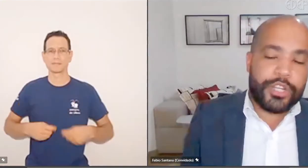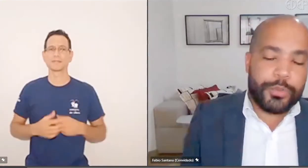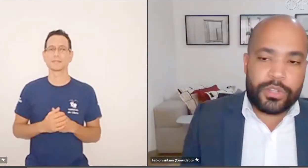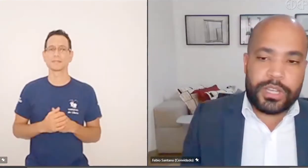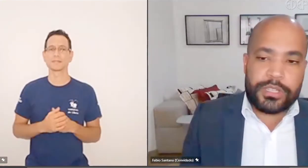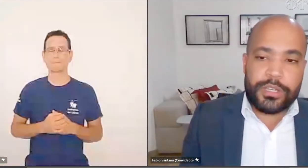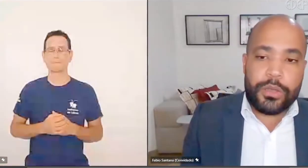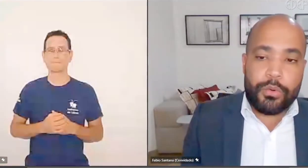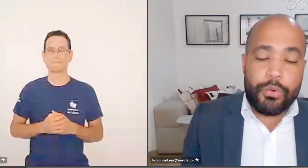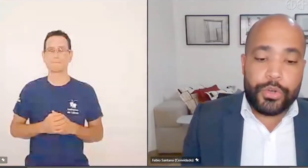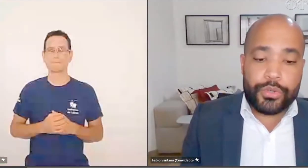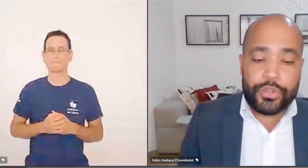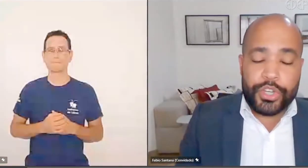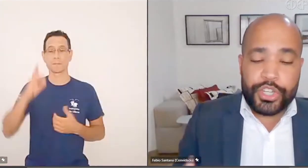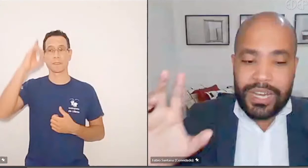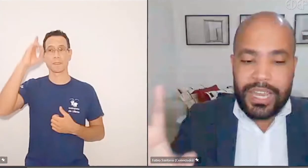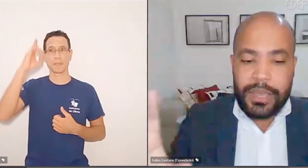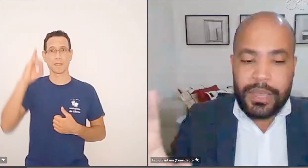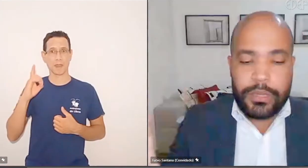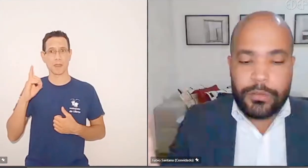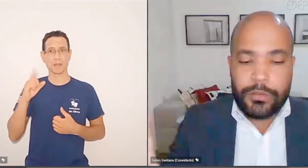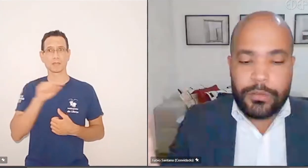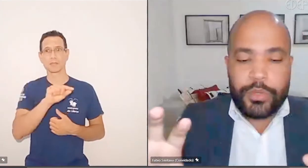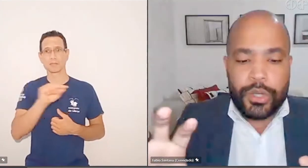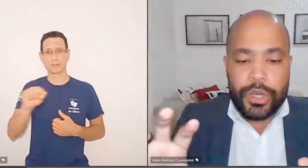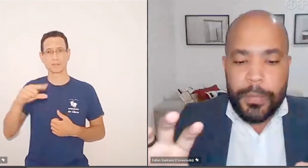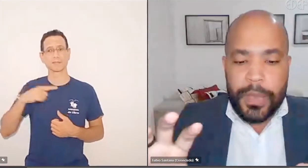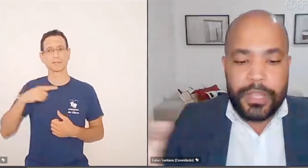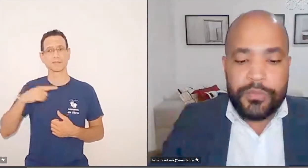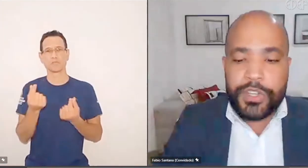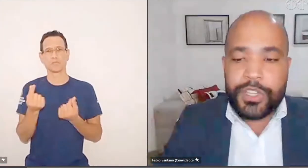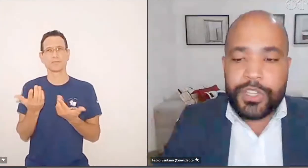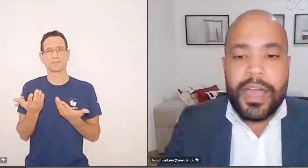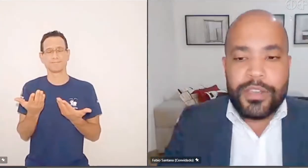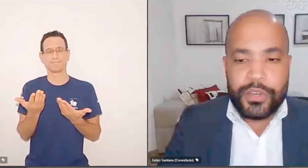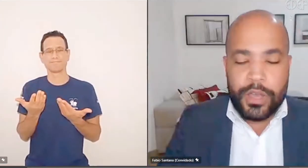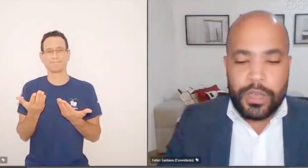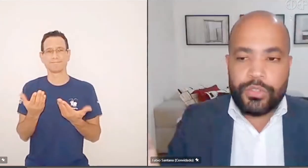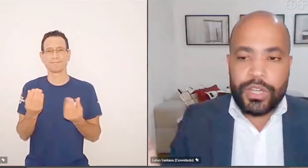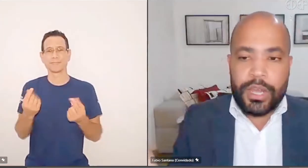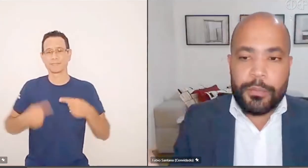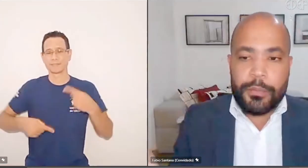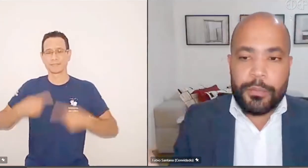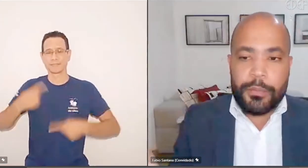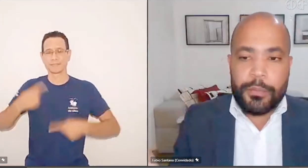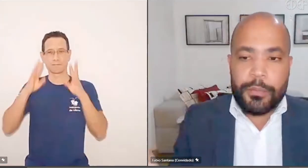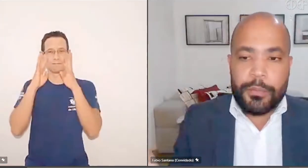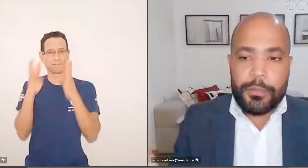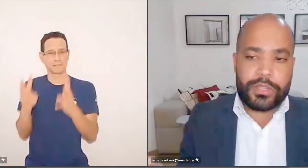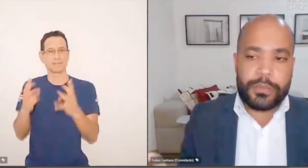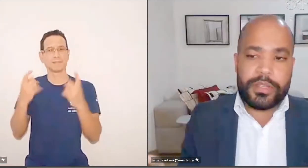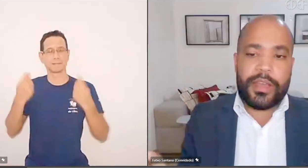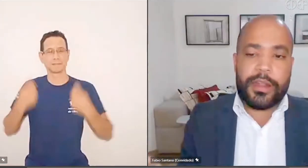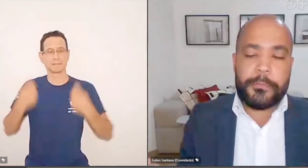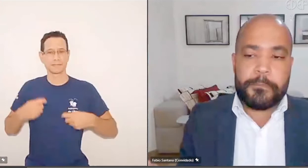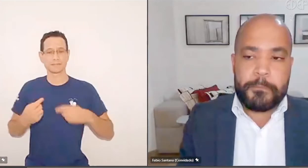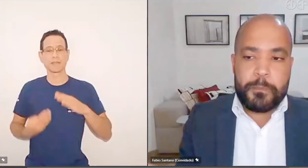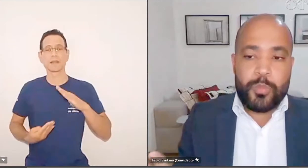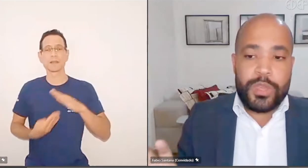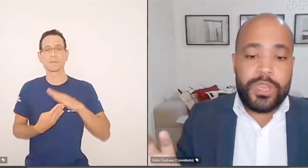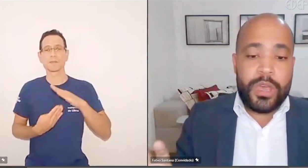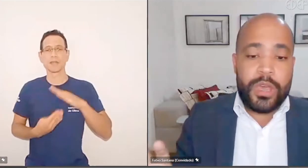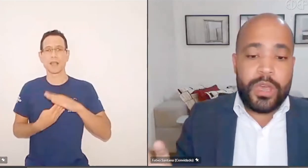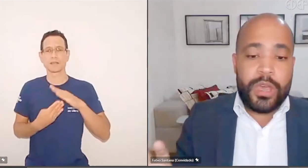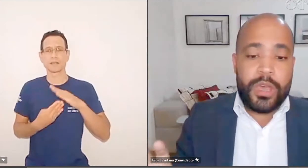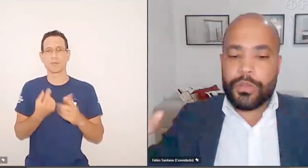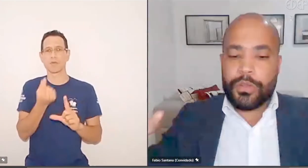Então, constatando que os direitos prestacionais, eles têm custos, nós temos um dilema aqui que não podemos perder de vista jamais, que o dilema da limitação orçamentária